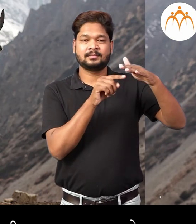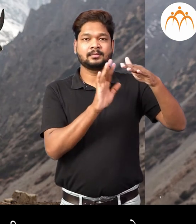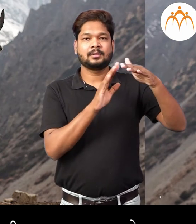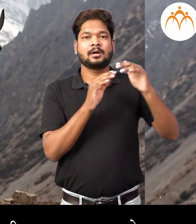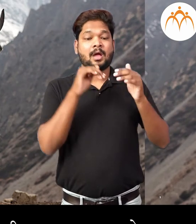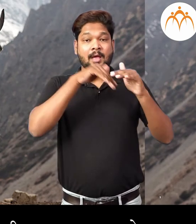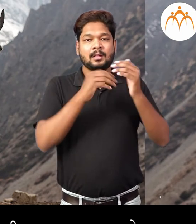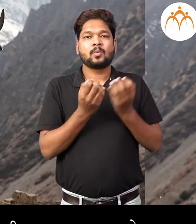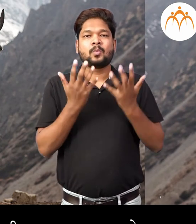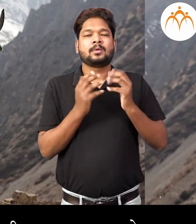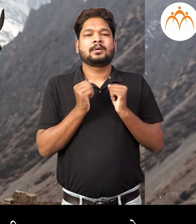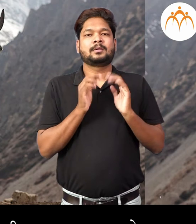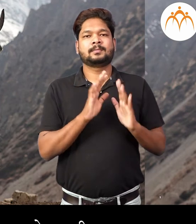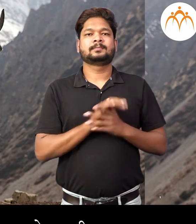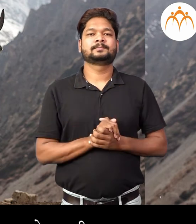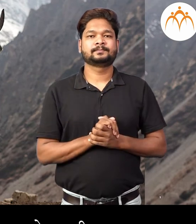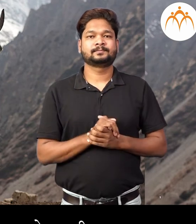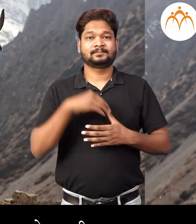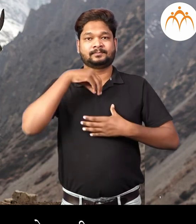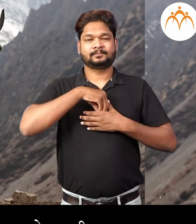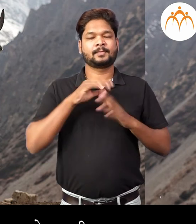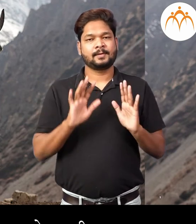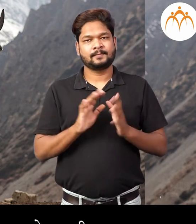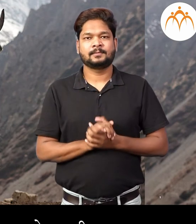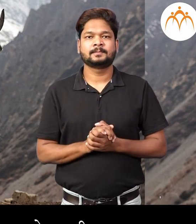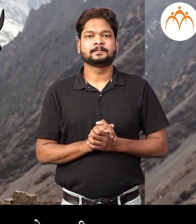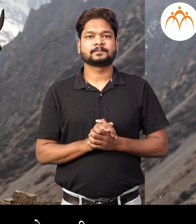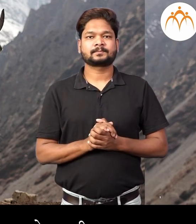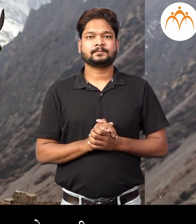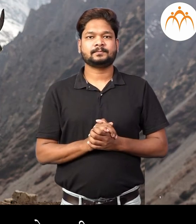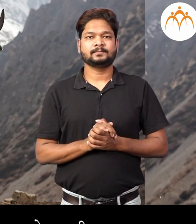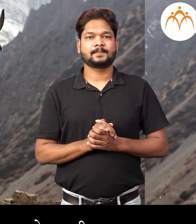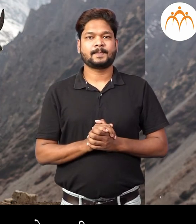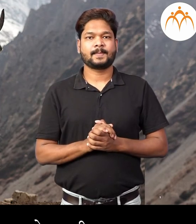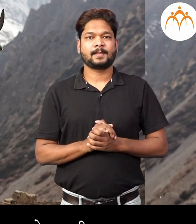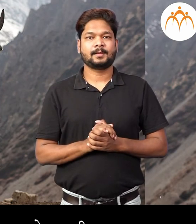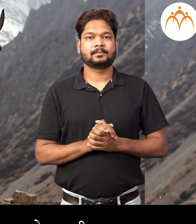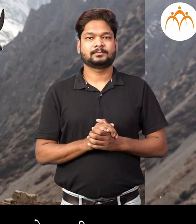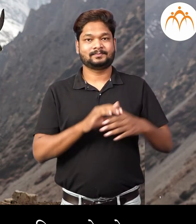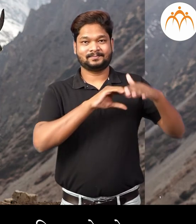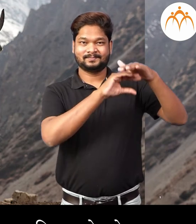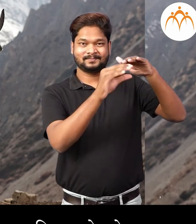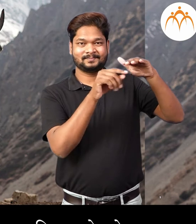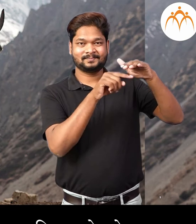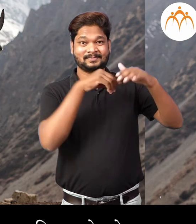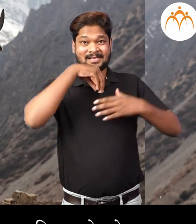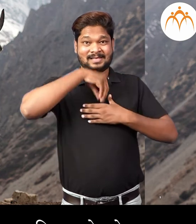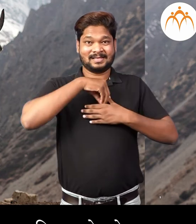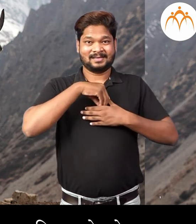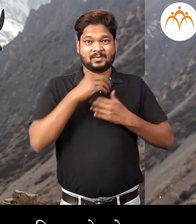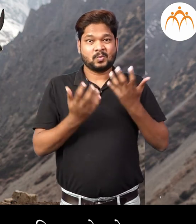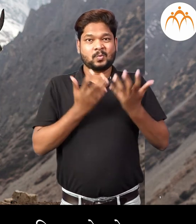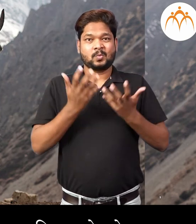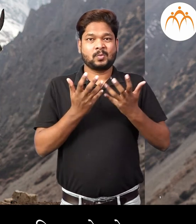चर्बीचा जाड थर अस्तो त्यामले तेनना थंडीचा त्रास होत नहीं। हाथर तेनचा